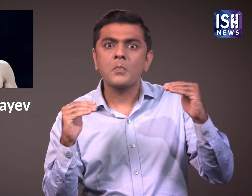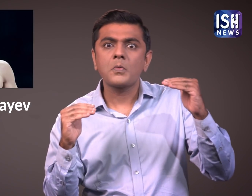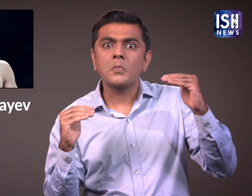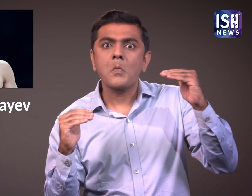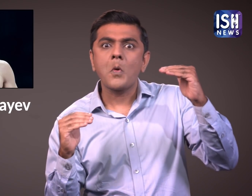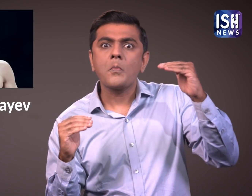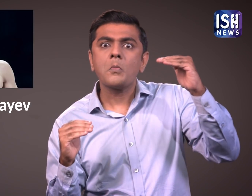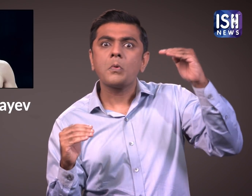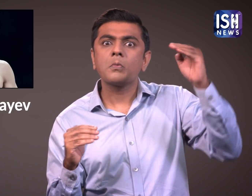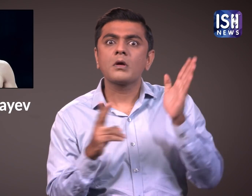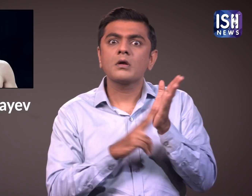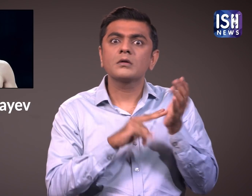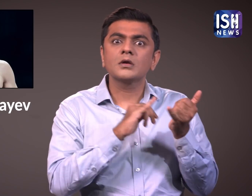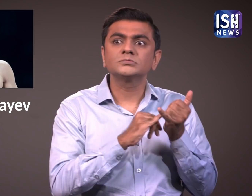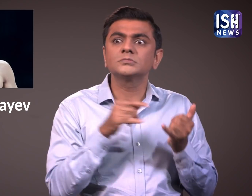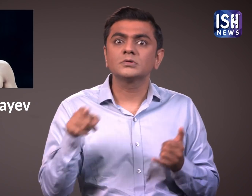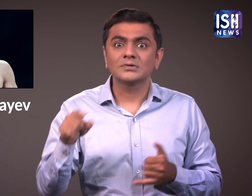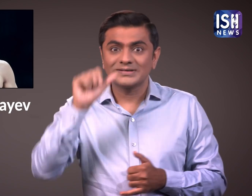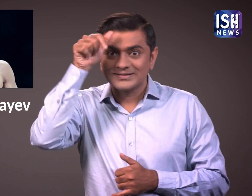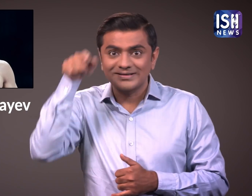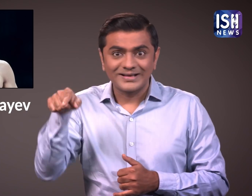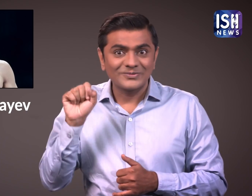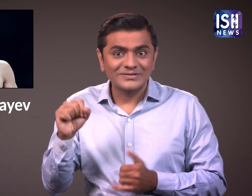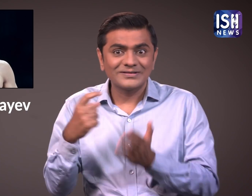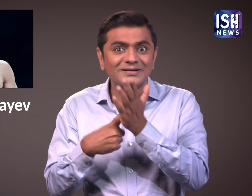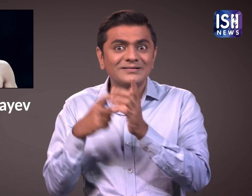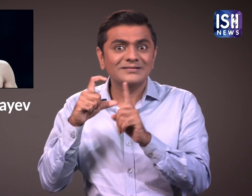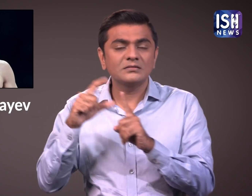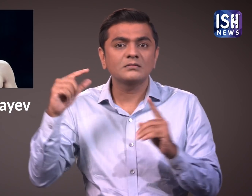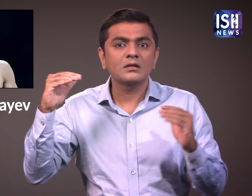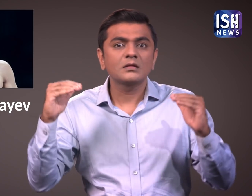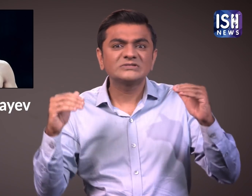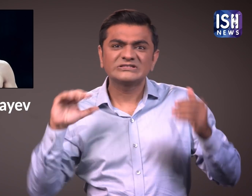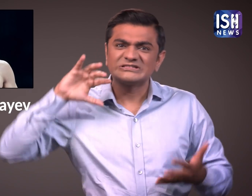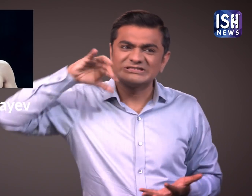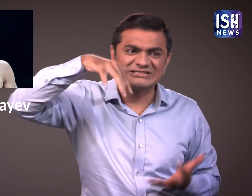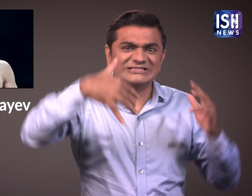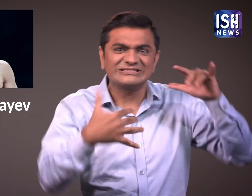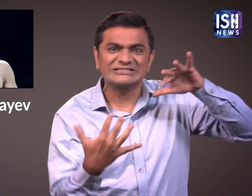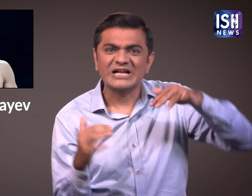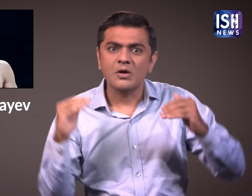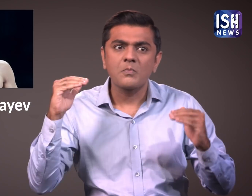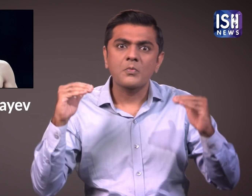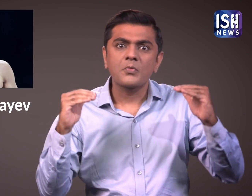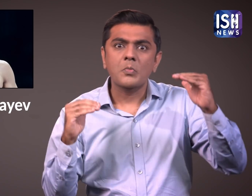थे।